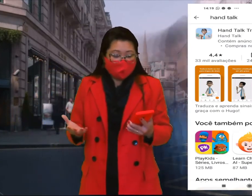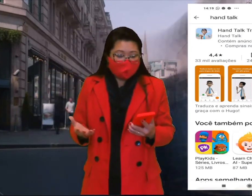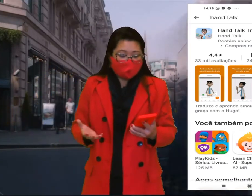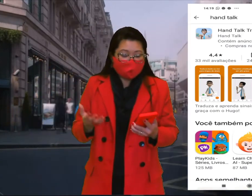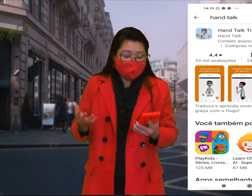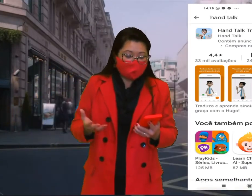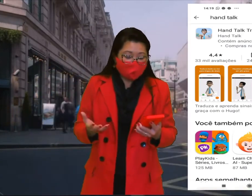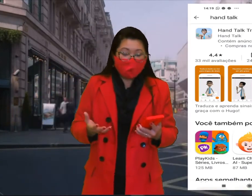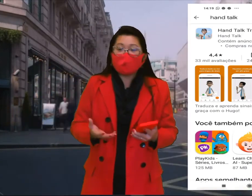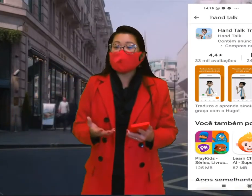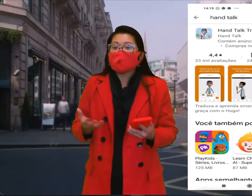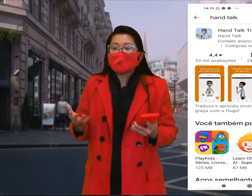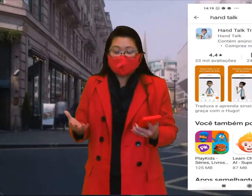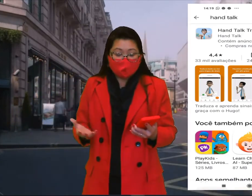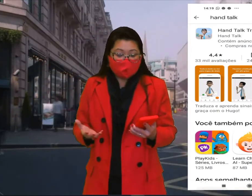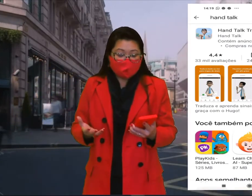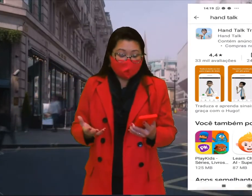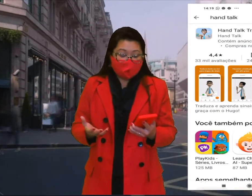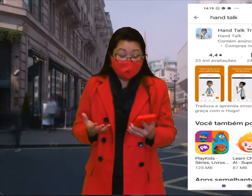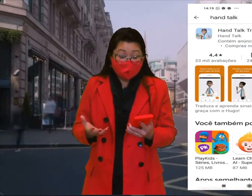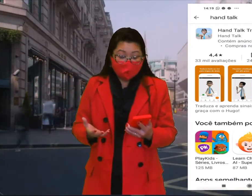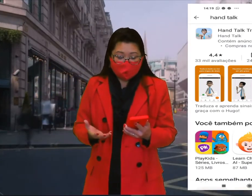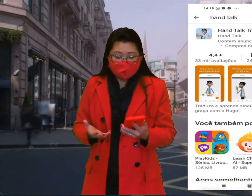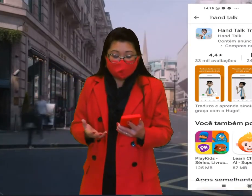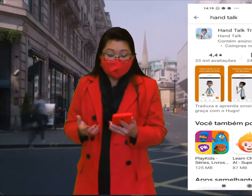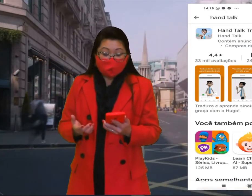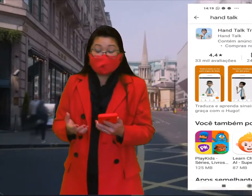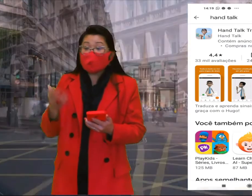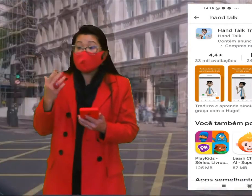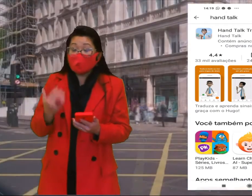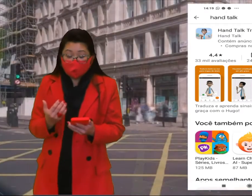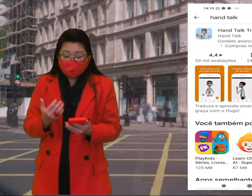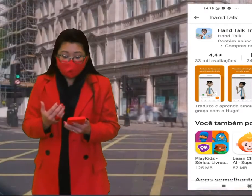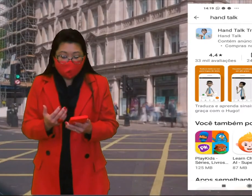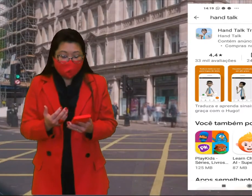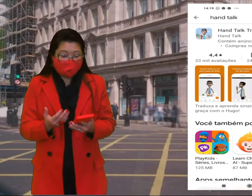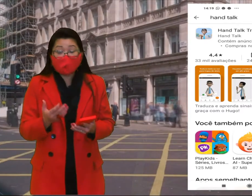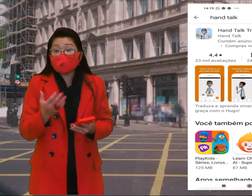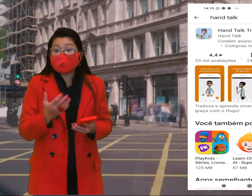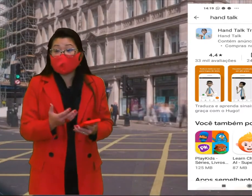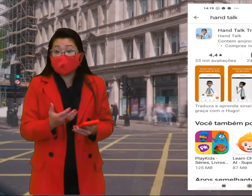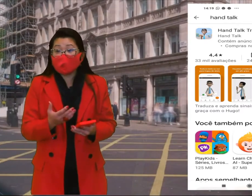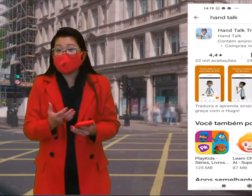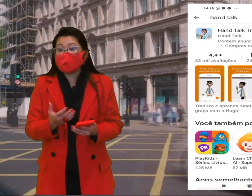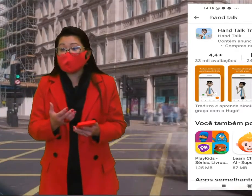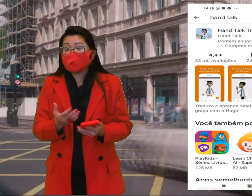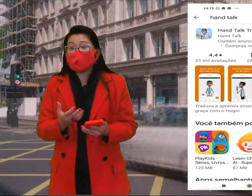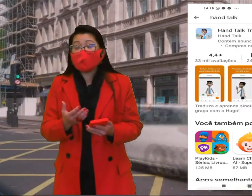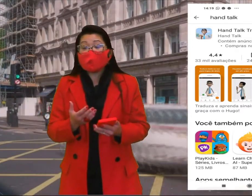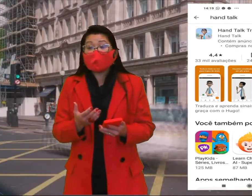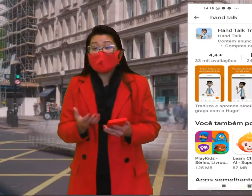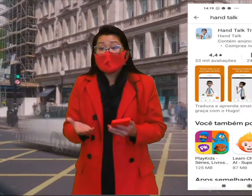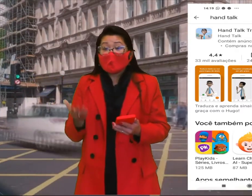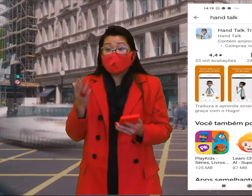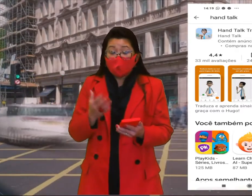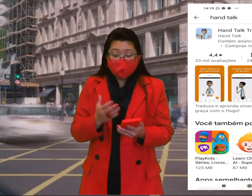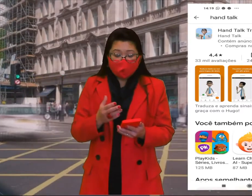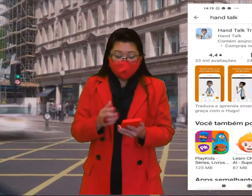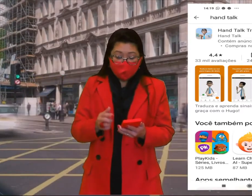na questão de Libras. Então, no meu celular eu já tenho o Hand Talk